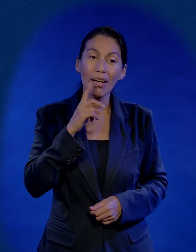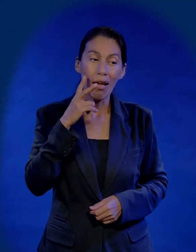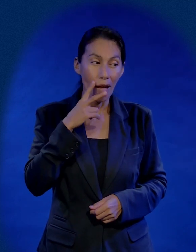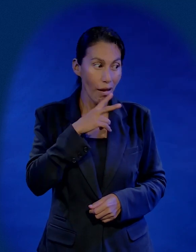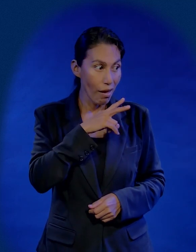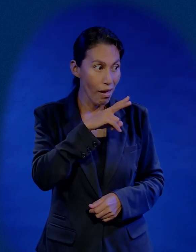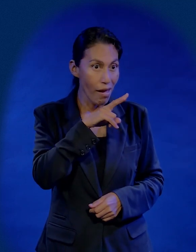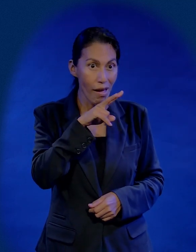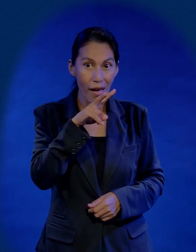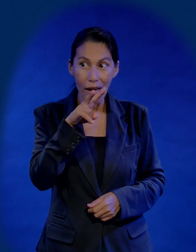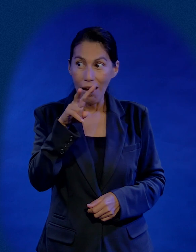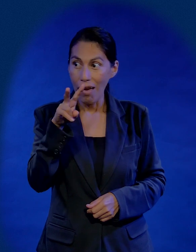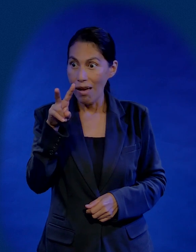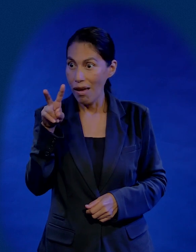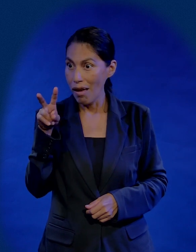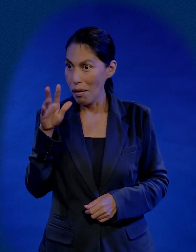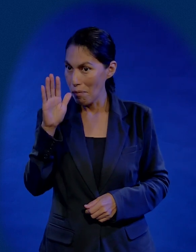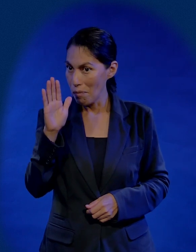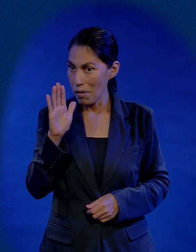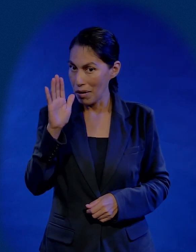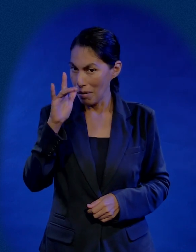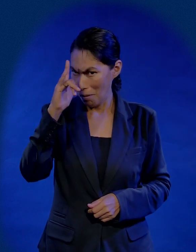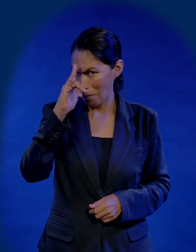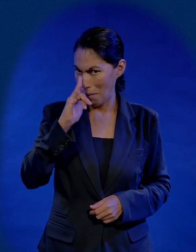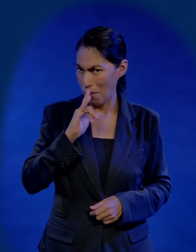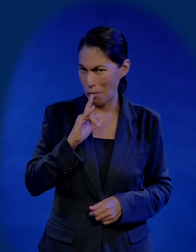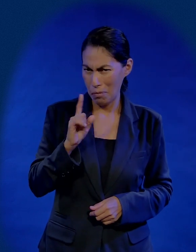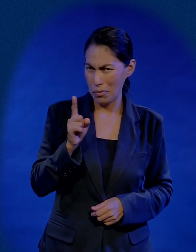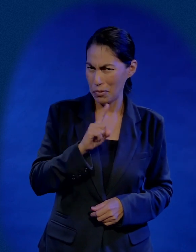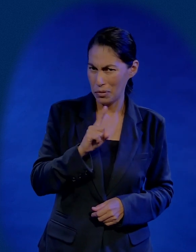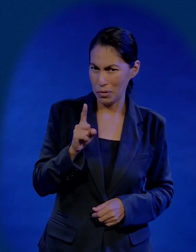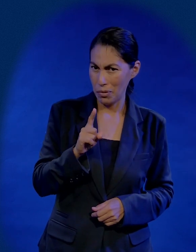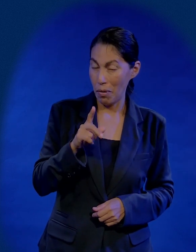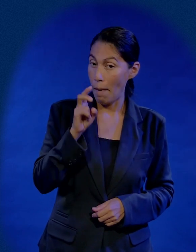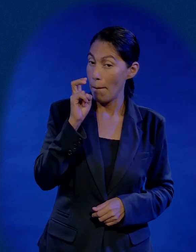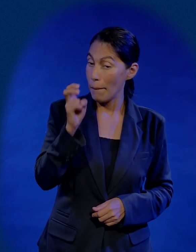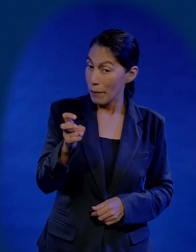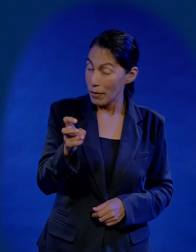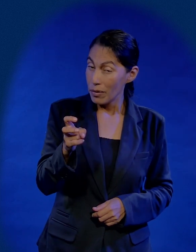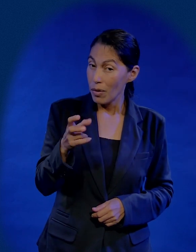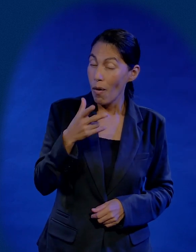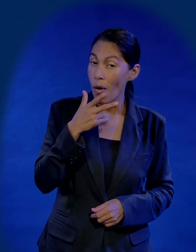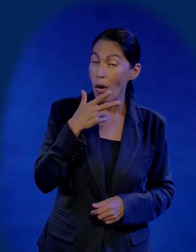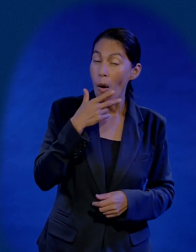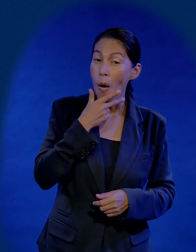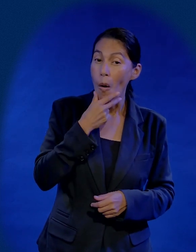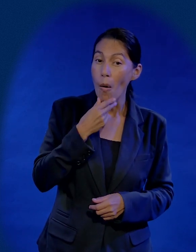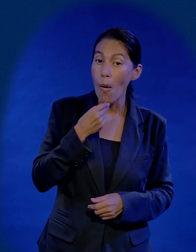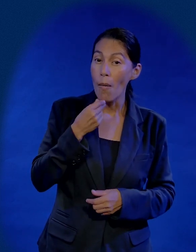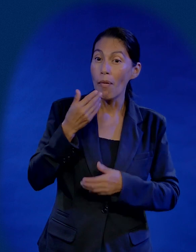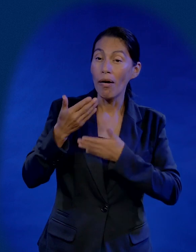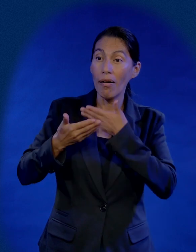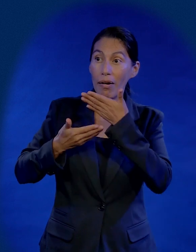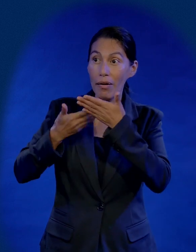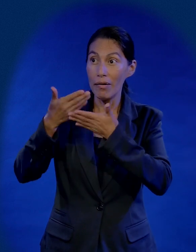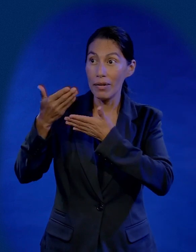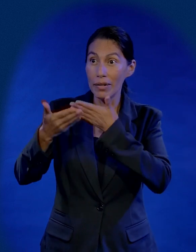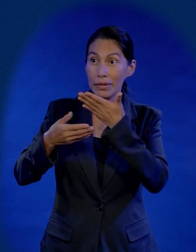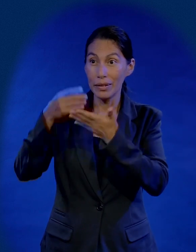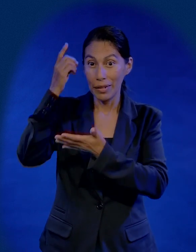bien estos muchachos puede que parezcan que no están tan guapos pero son hombres que servirán a Dios